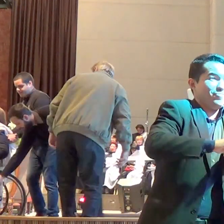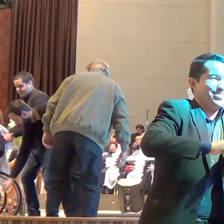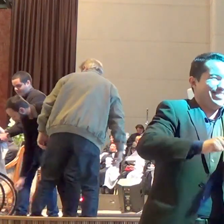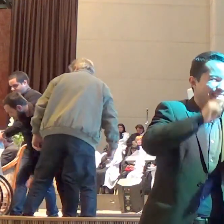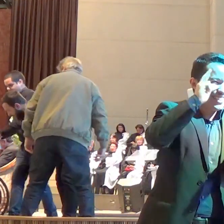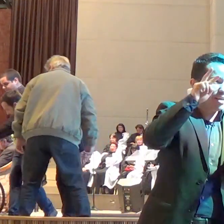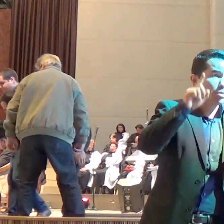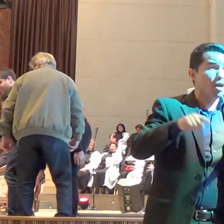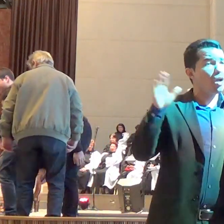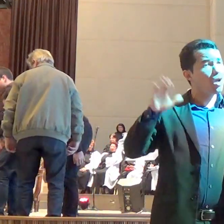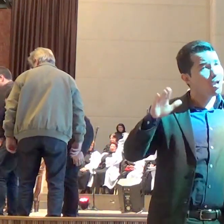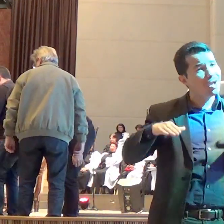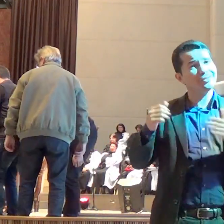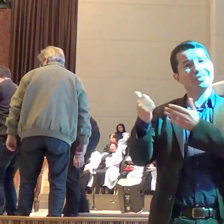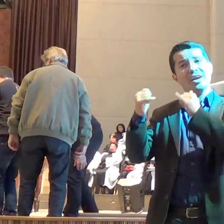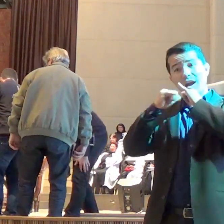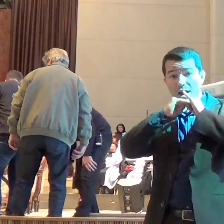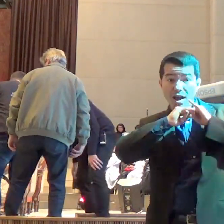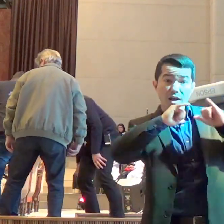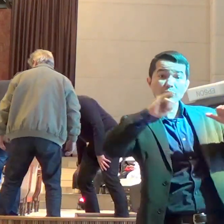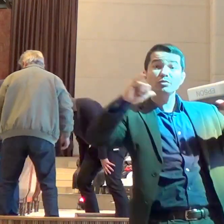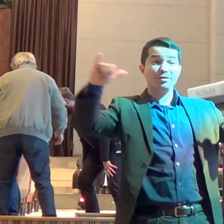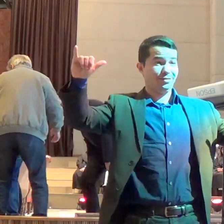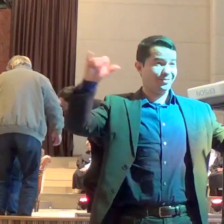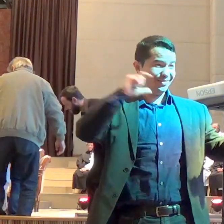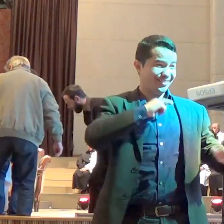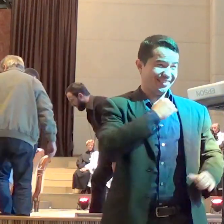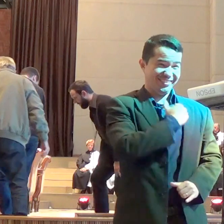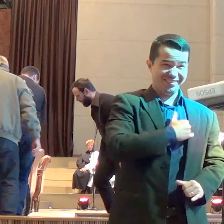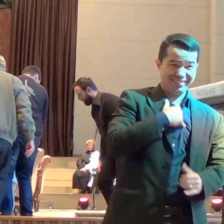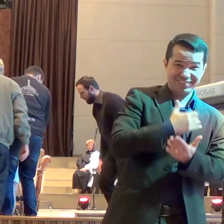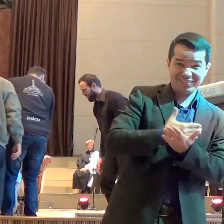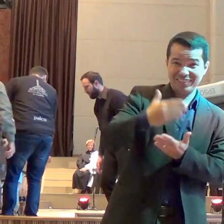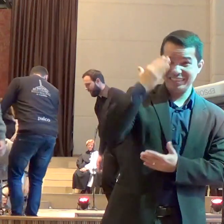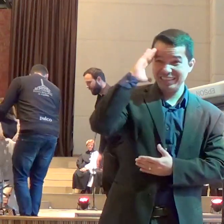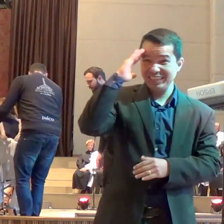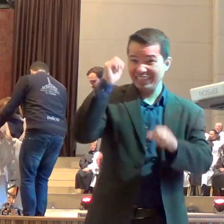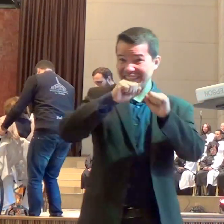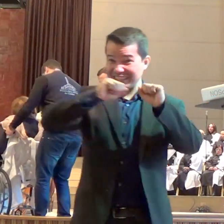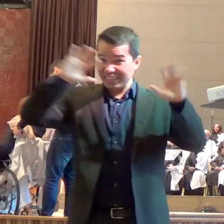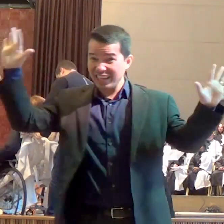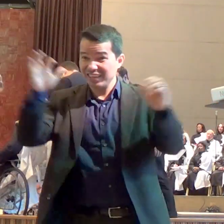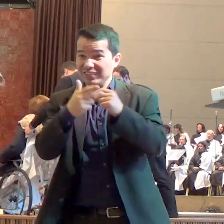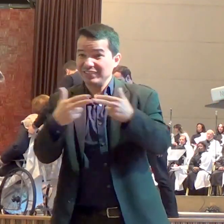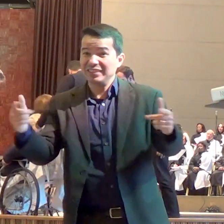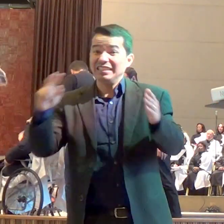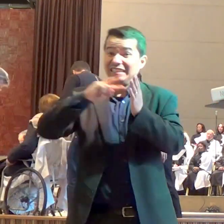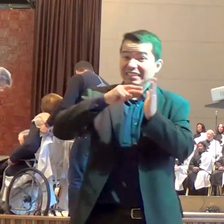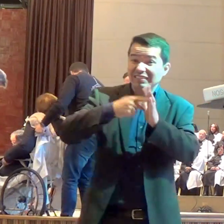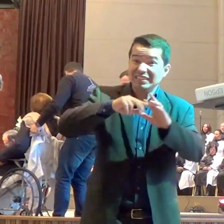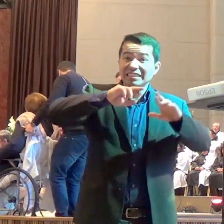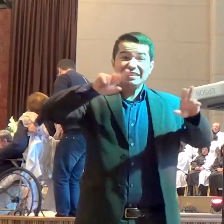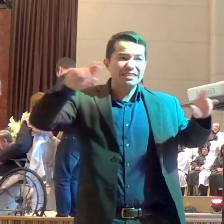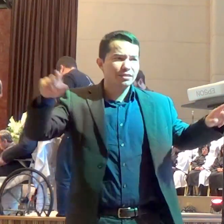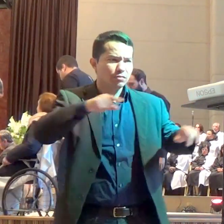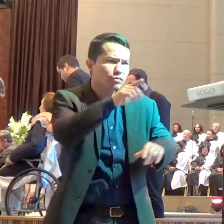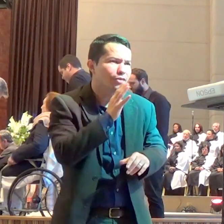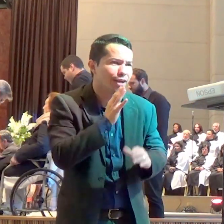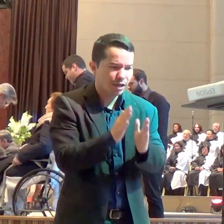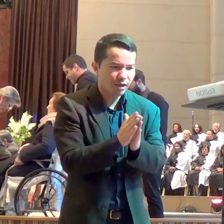a João a entender o que ele estava vendo. Então, se você ler o livro do Apocalipse, você vai encontrar